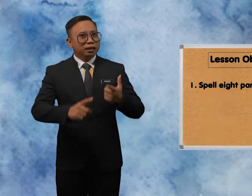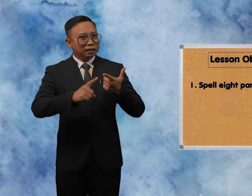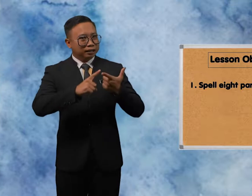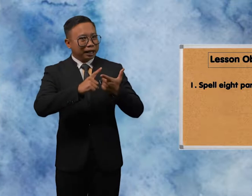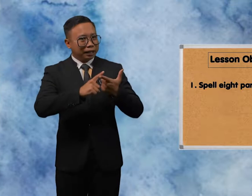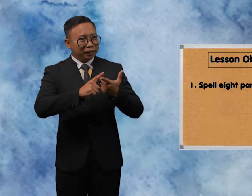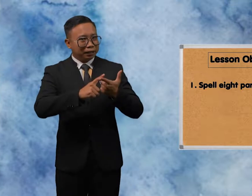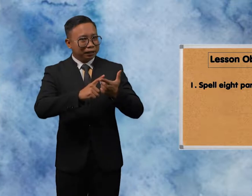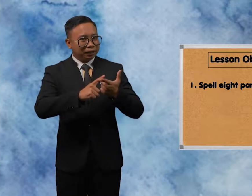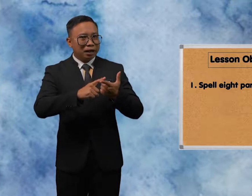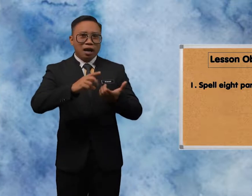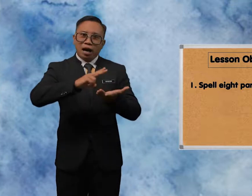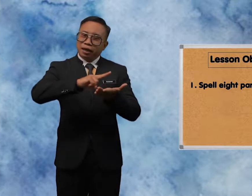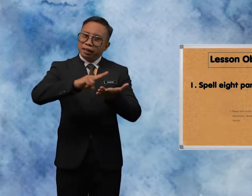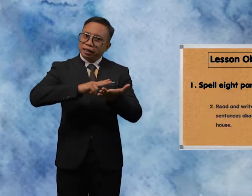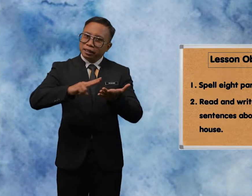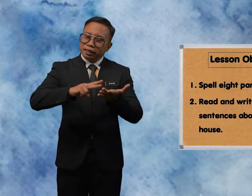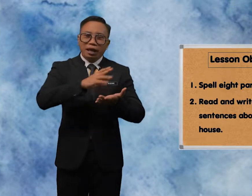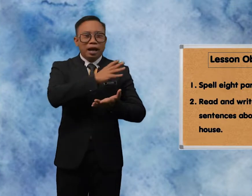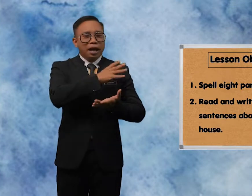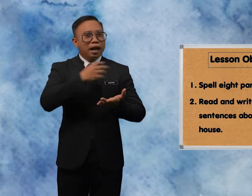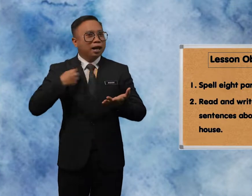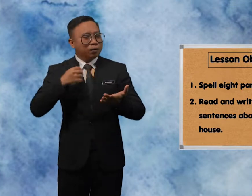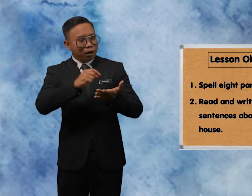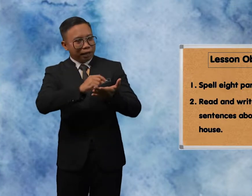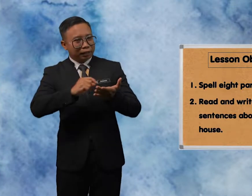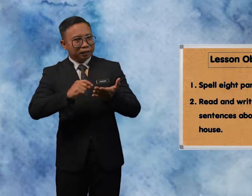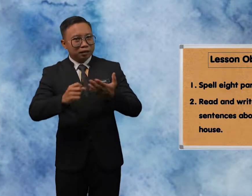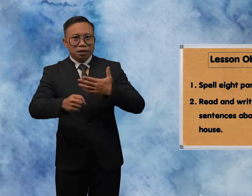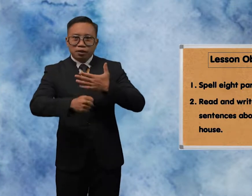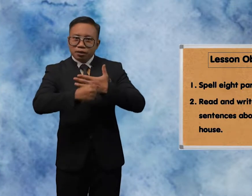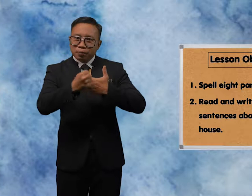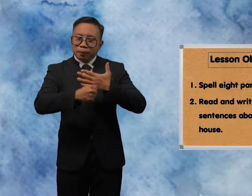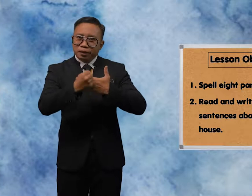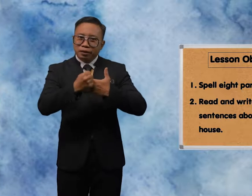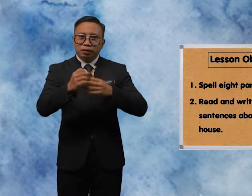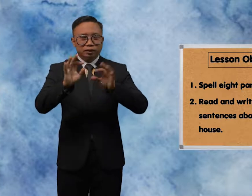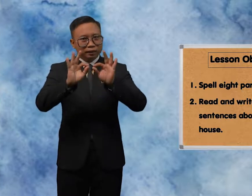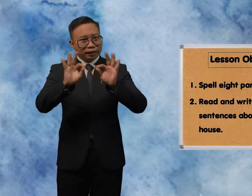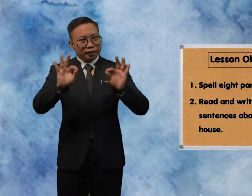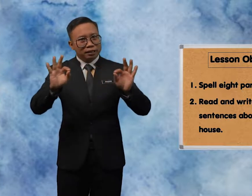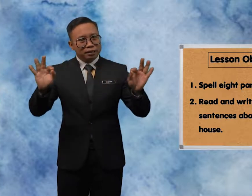Second, read and write simple sentences